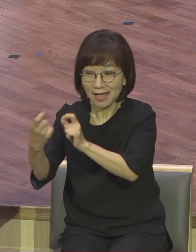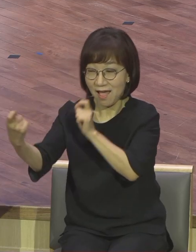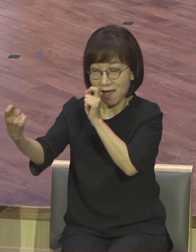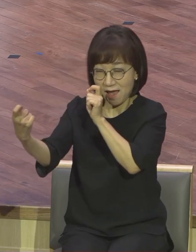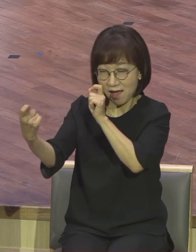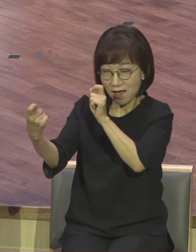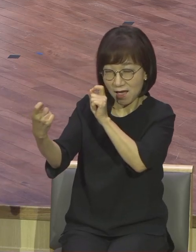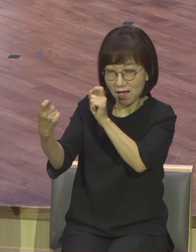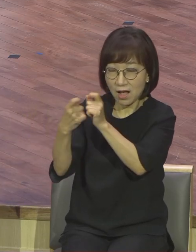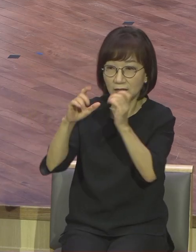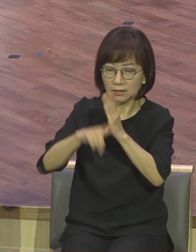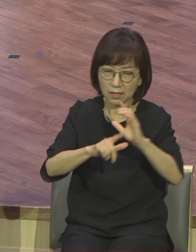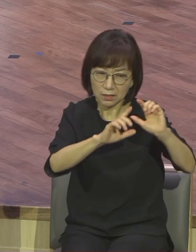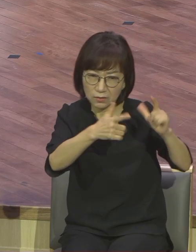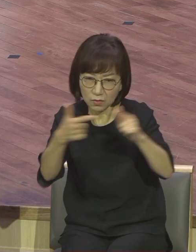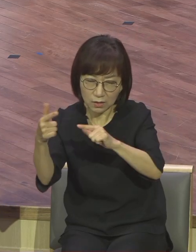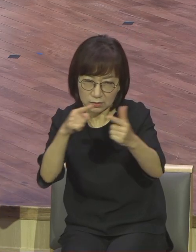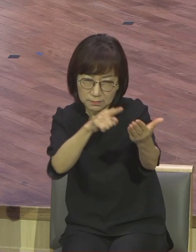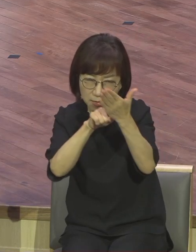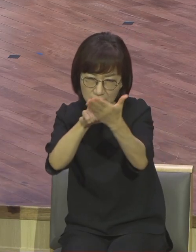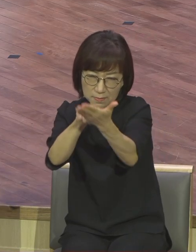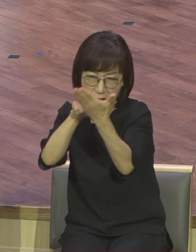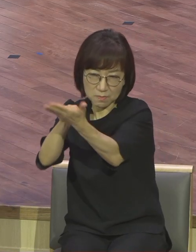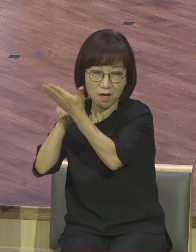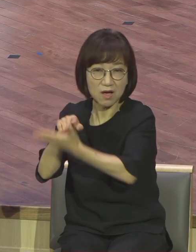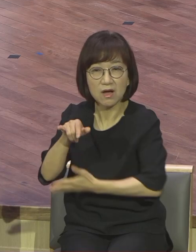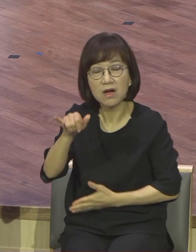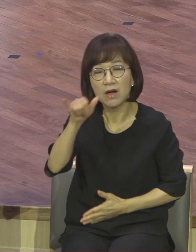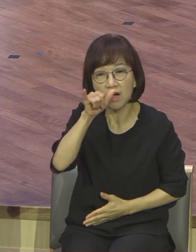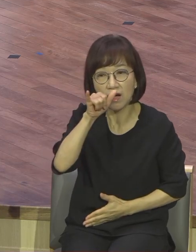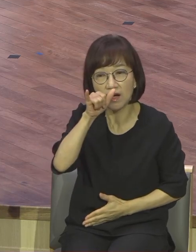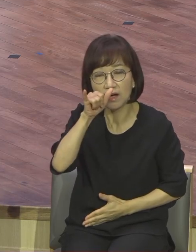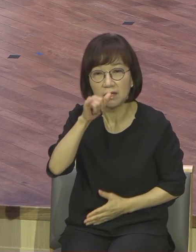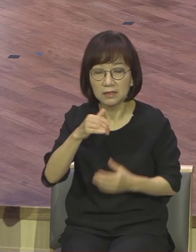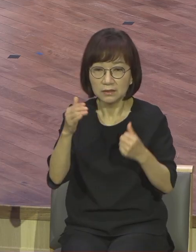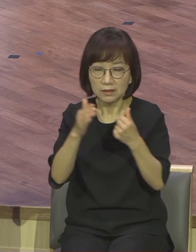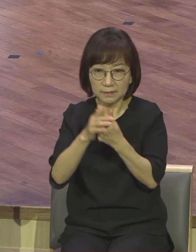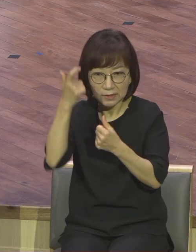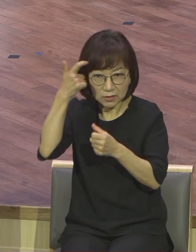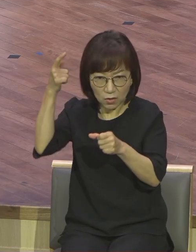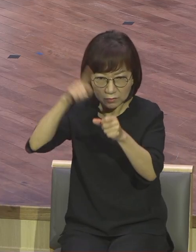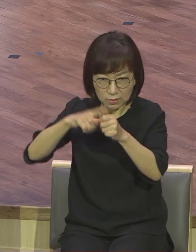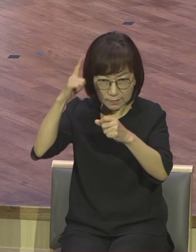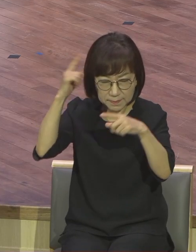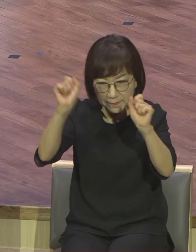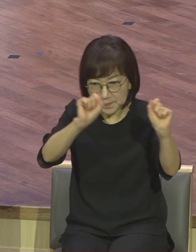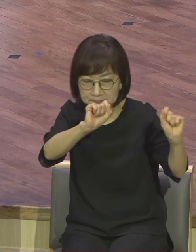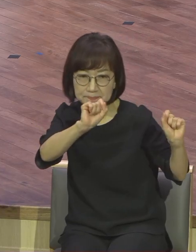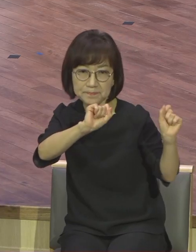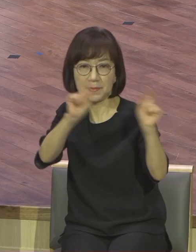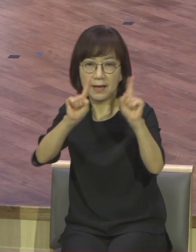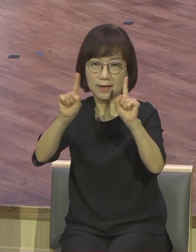징조들이 눈에 보이기 시작하는데 영적으로 깨어서 마지막 때, 이 마지막 때를